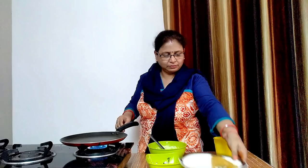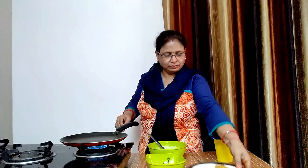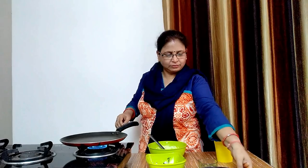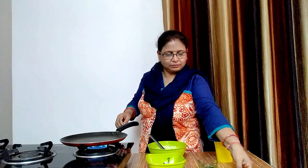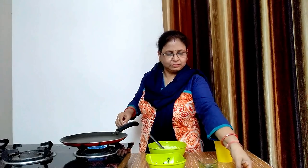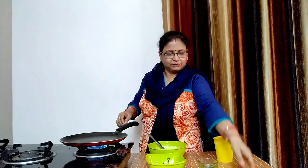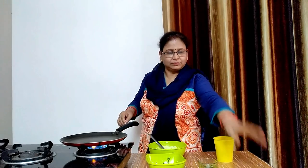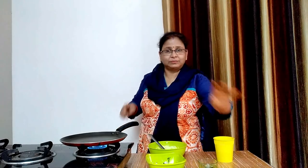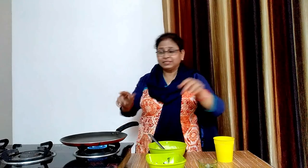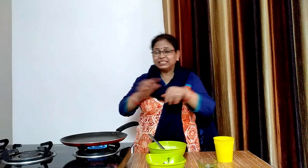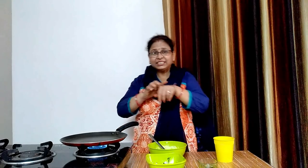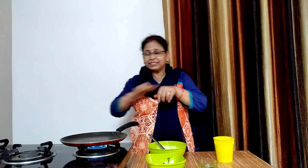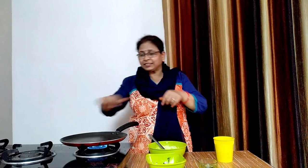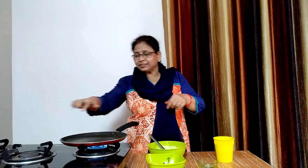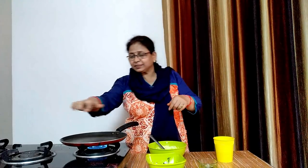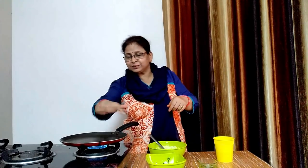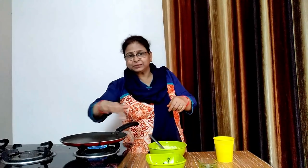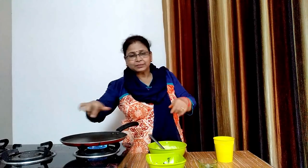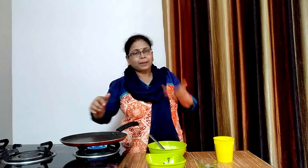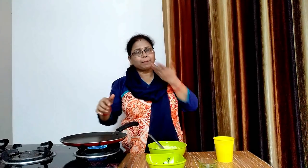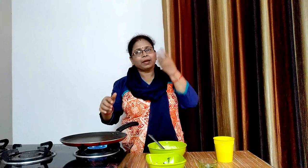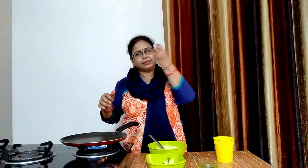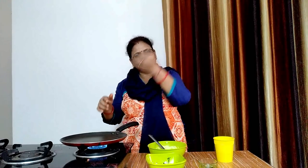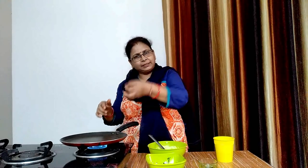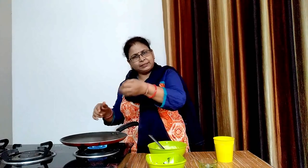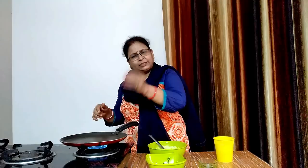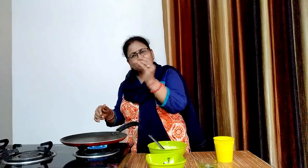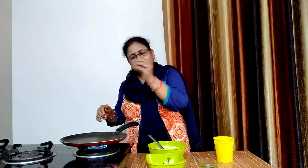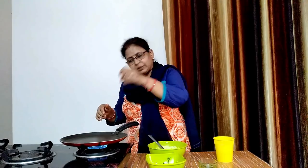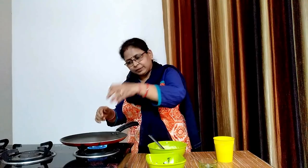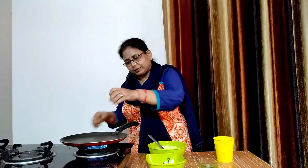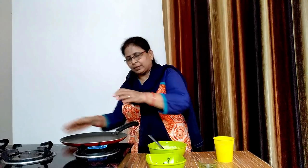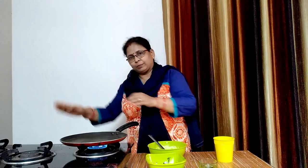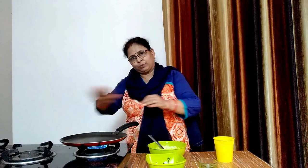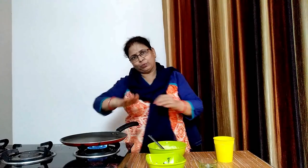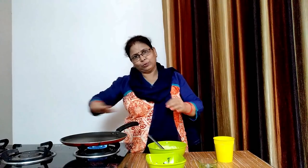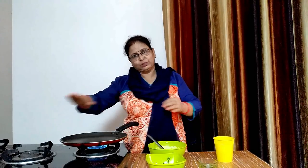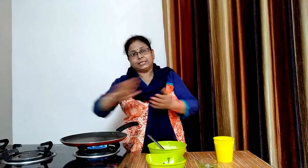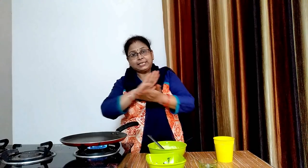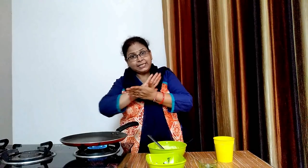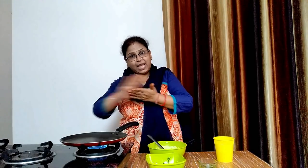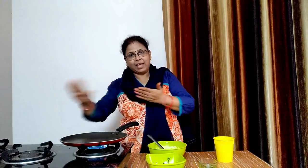अगला चिला बनाने से पहले तवी पर चुचिक नाई है उसे पानी से छेड़कते हुए कपड़े से साफ कर लेंगे